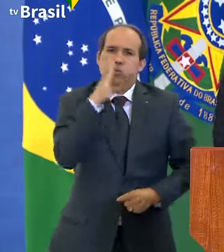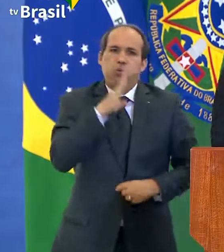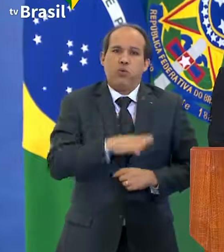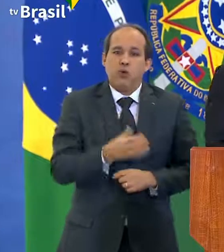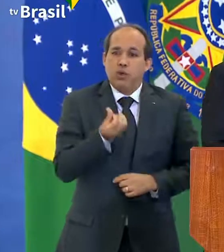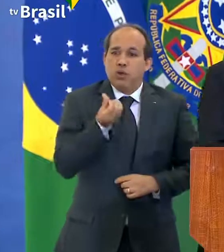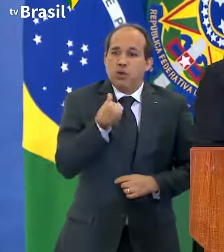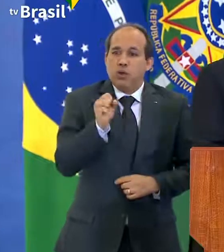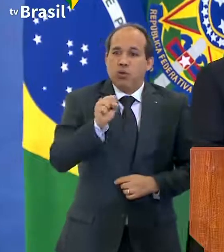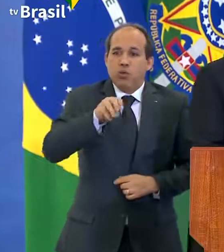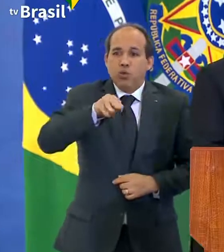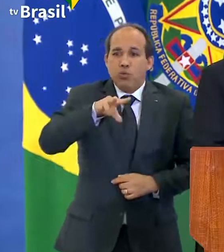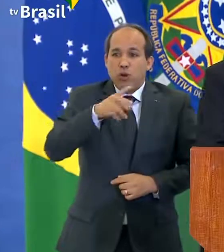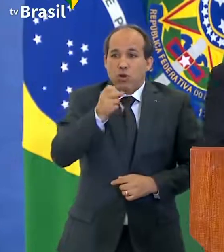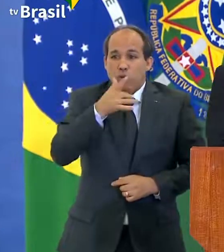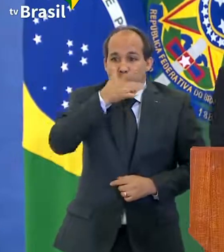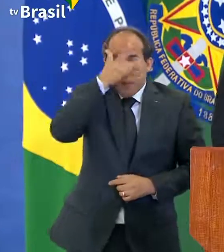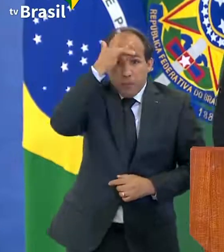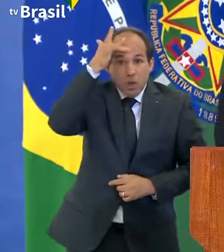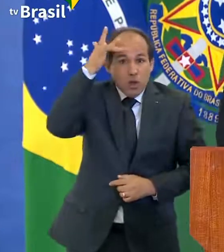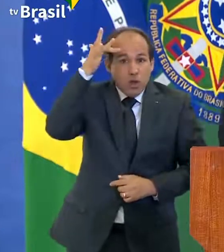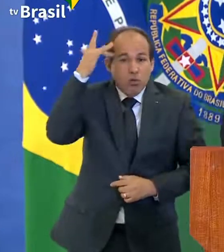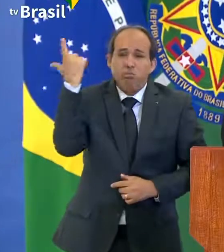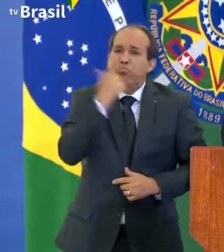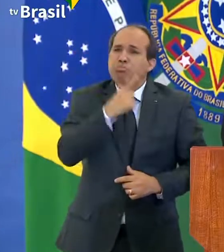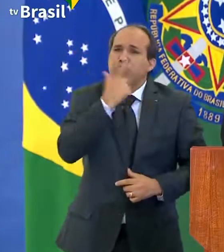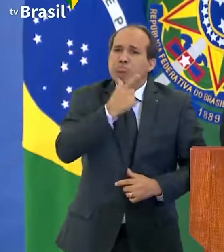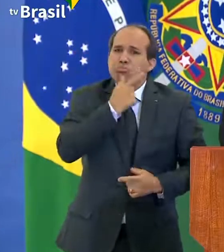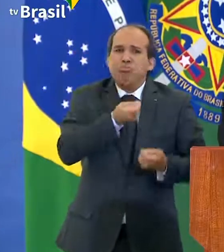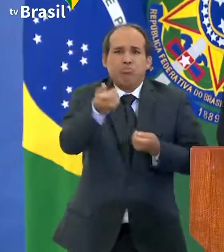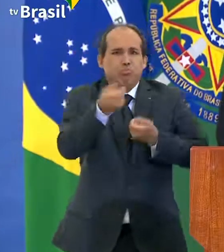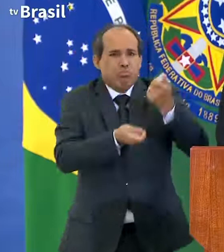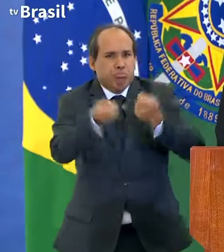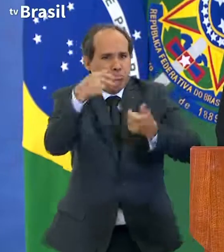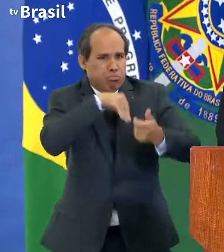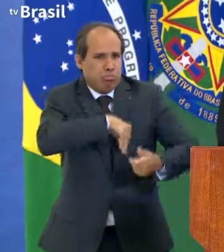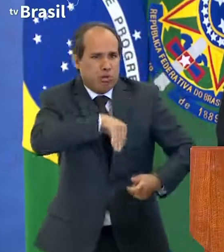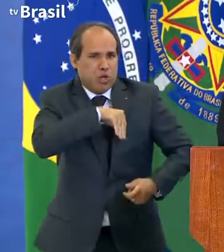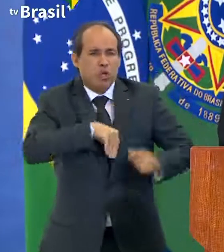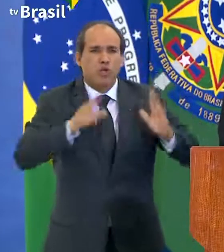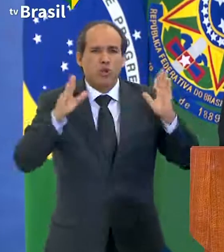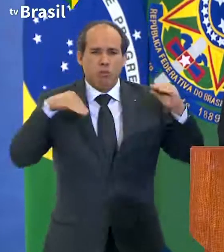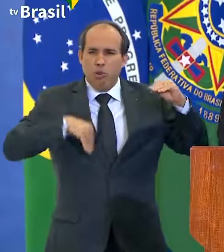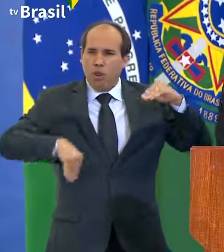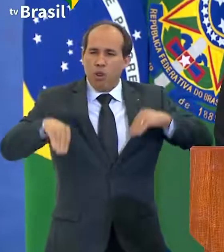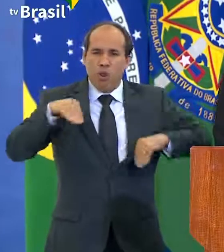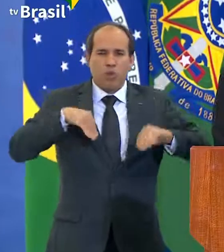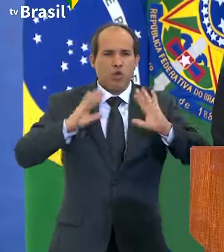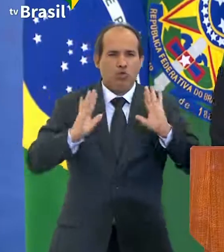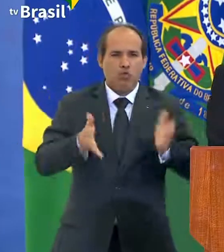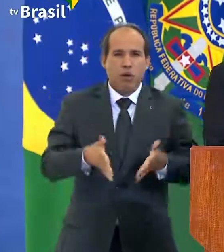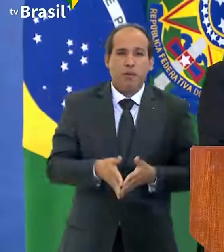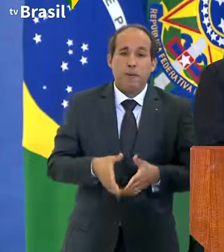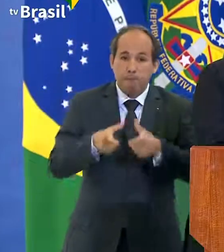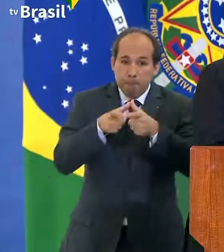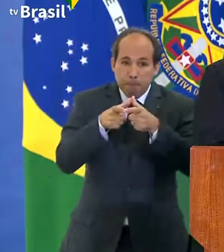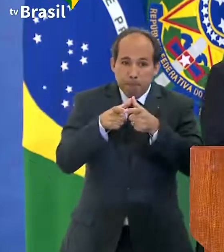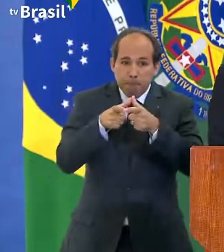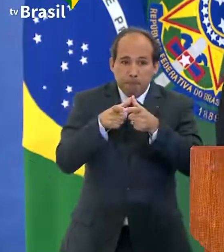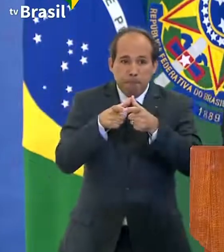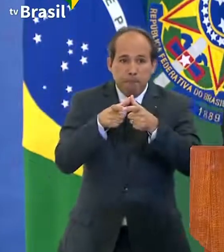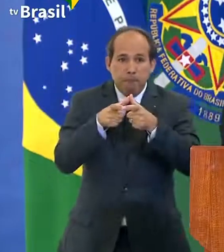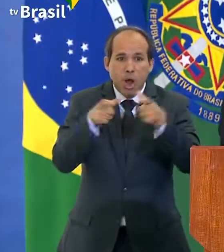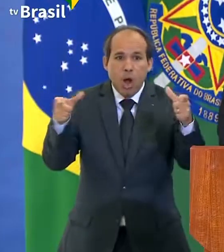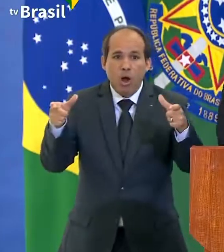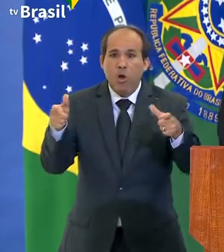68 milhões de pessoas foram beneficiadas, em grande parte aqueles que